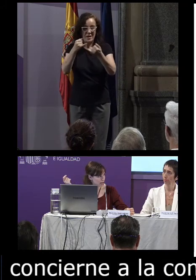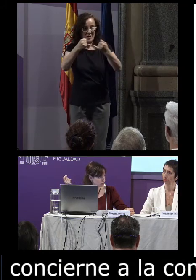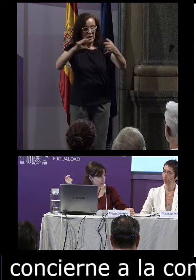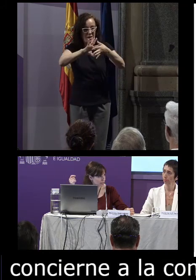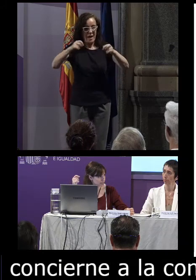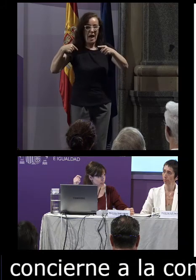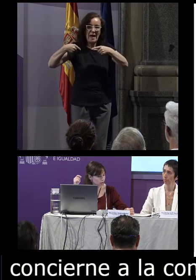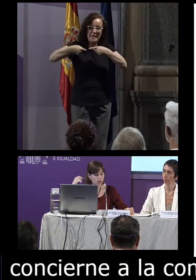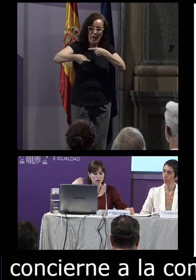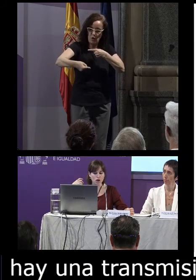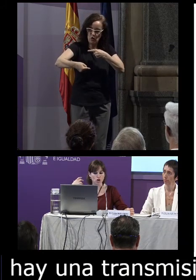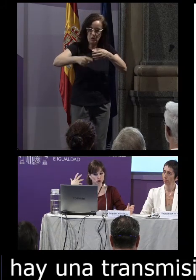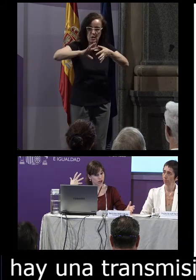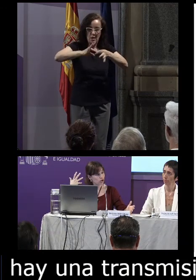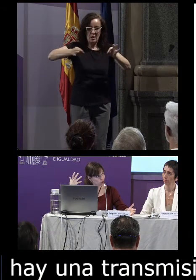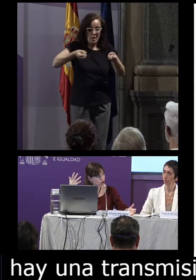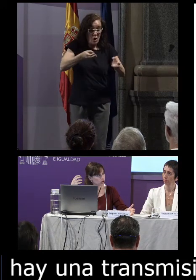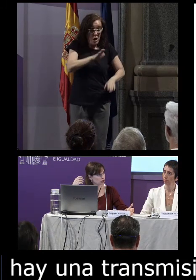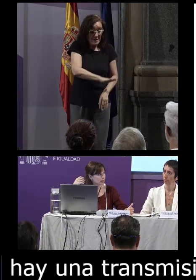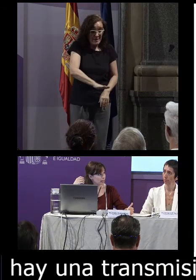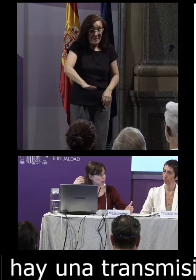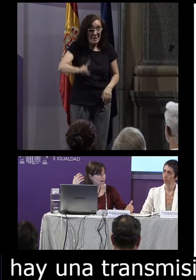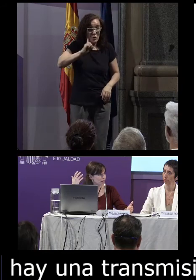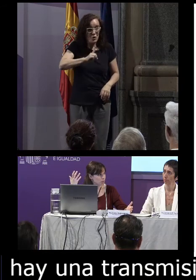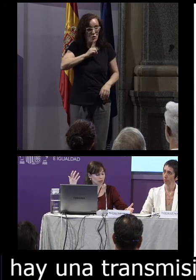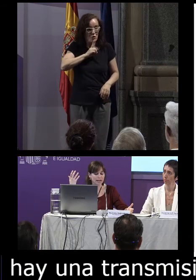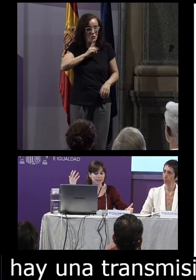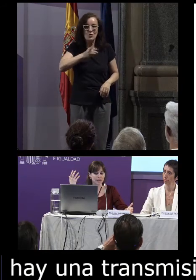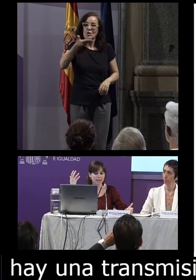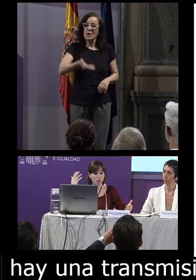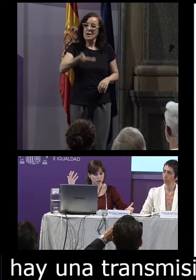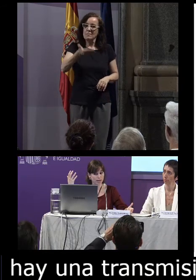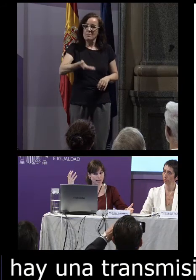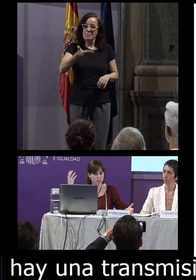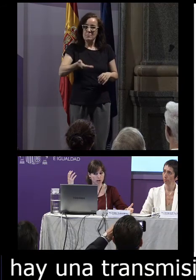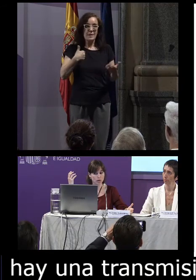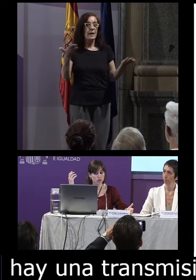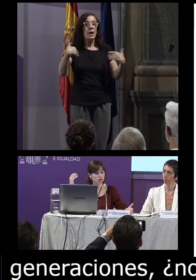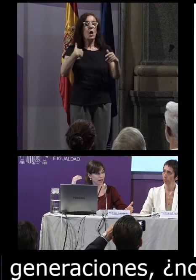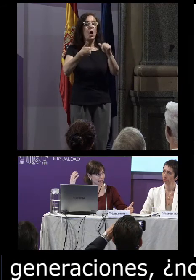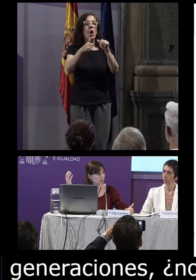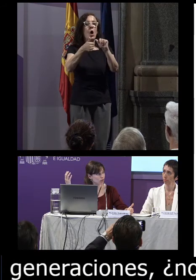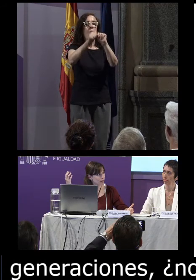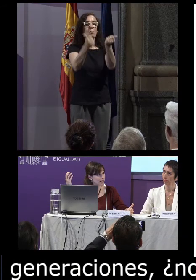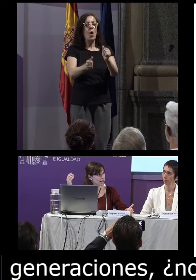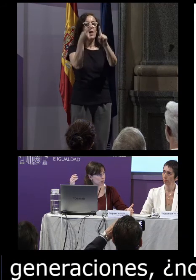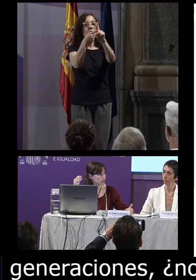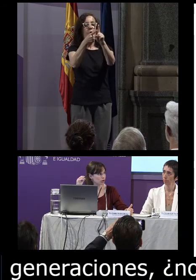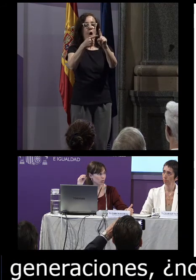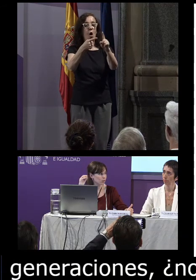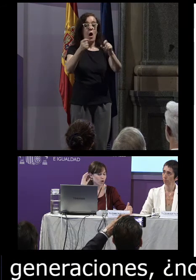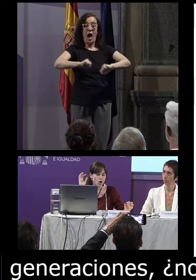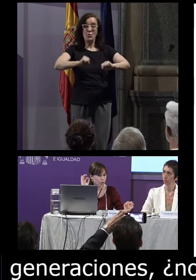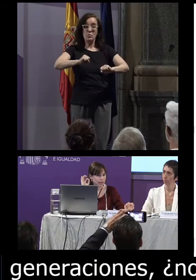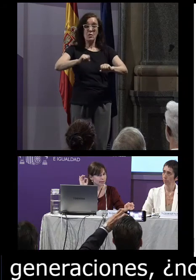generaciones. Los niños sordos tienen una importante ausencia de modelo adulto en el ámbito familiar puesto